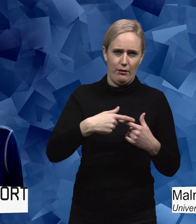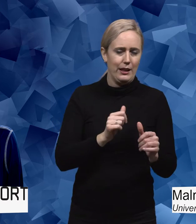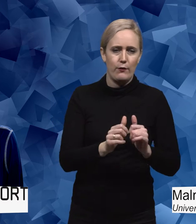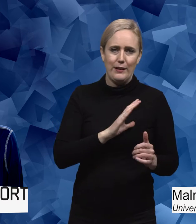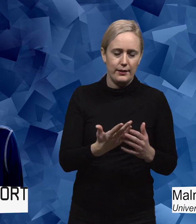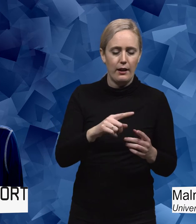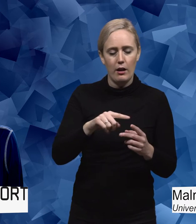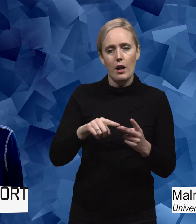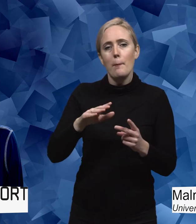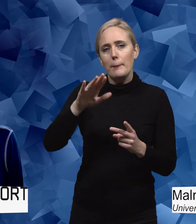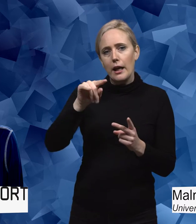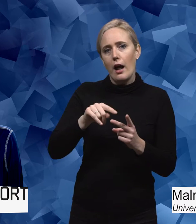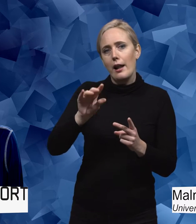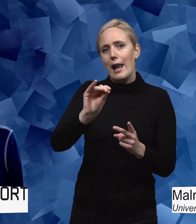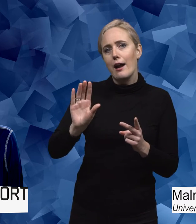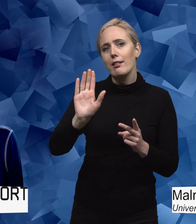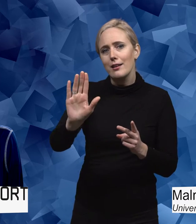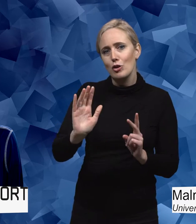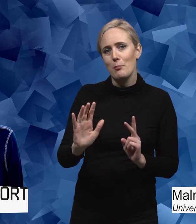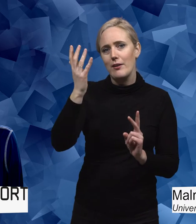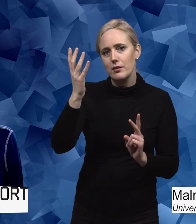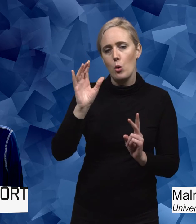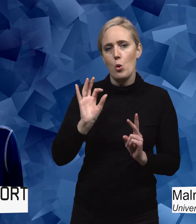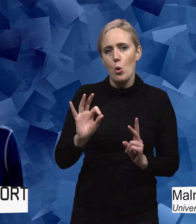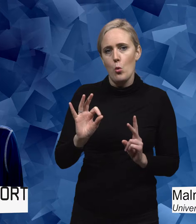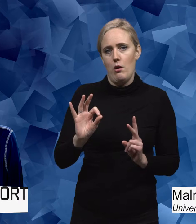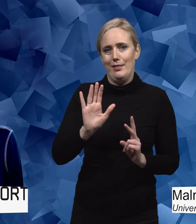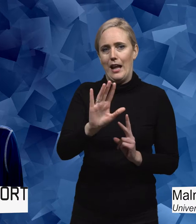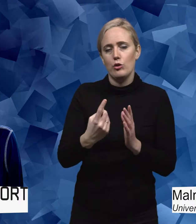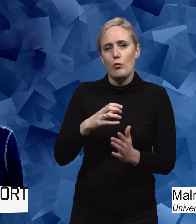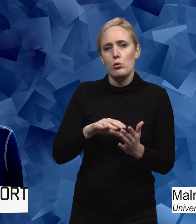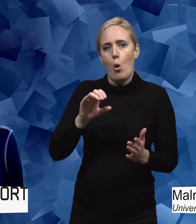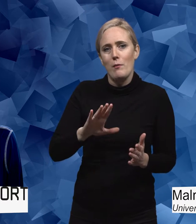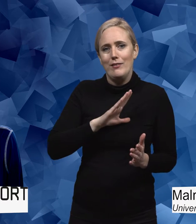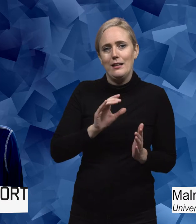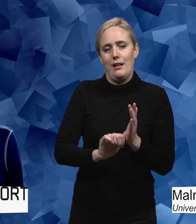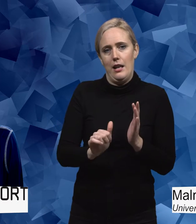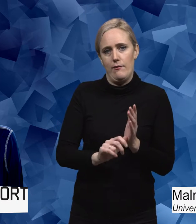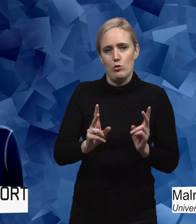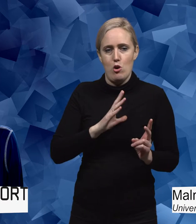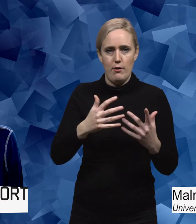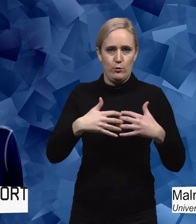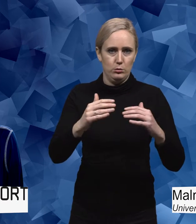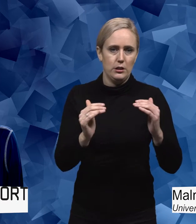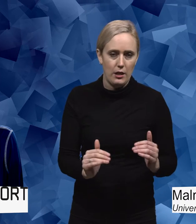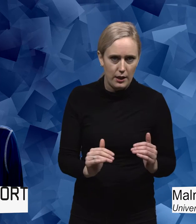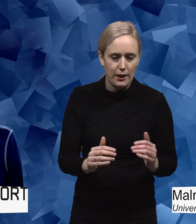Det finns mer om lärarnas upplevelser av att ha elever med funktionsnedsättningar. Men vid alla de här så framkommer det. Det